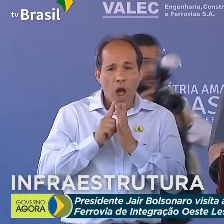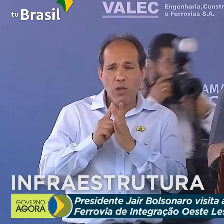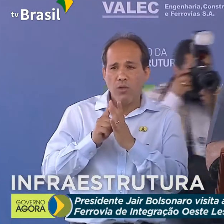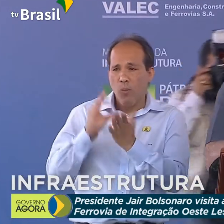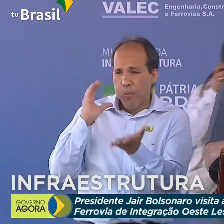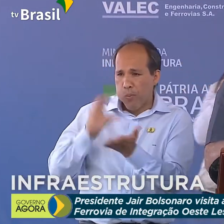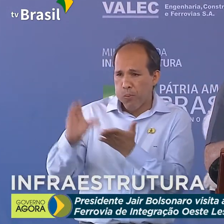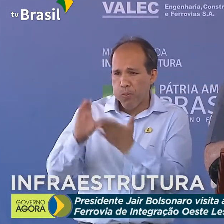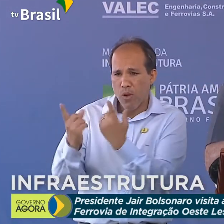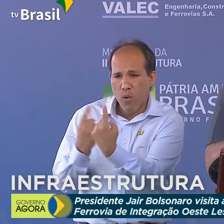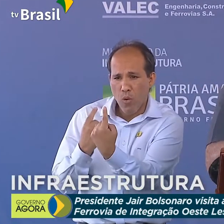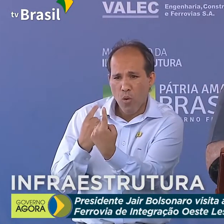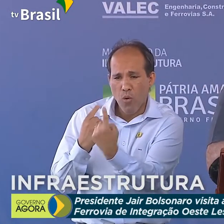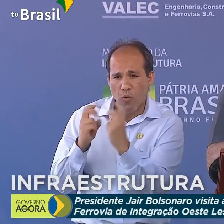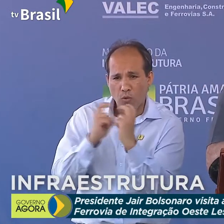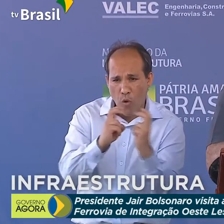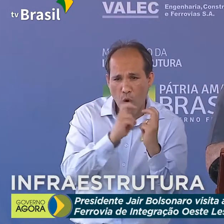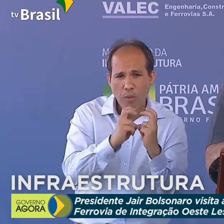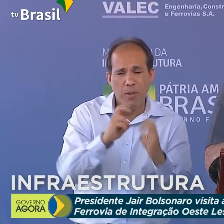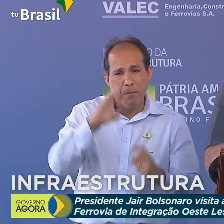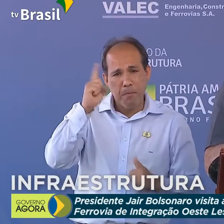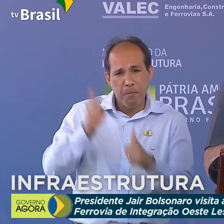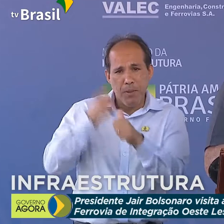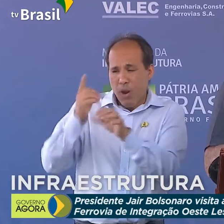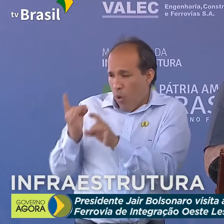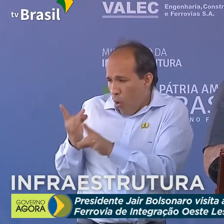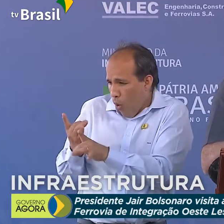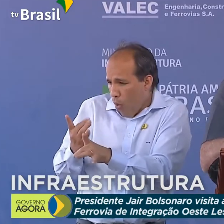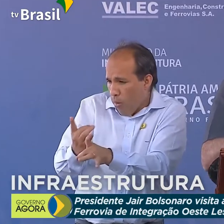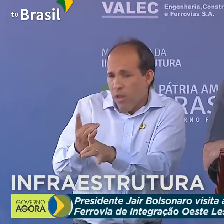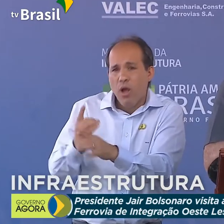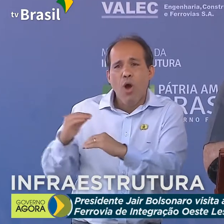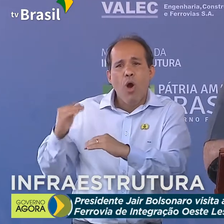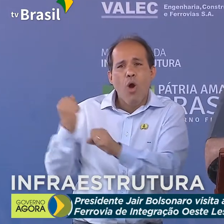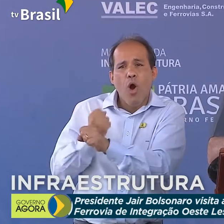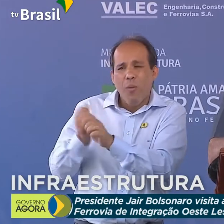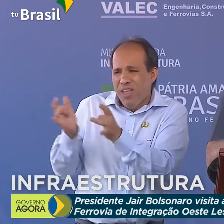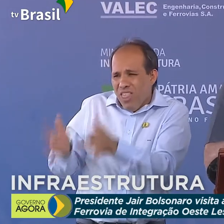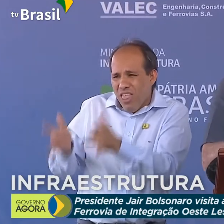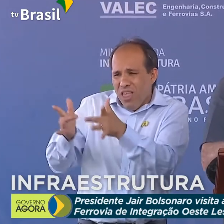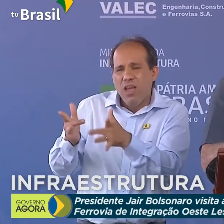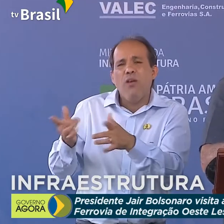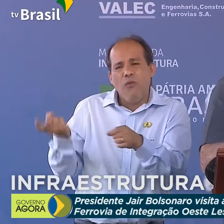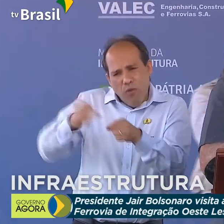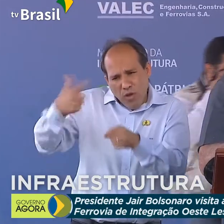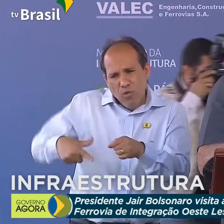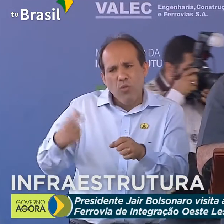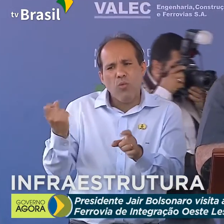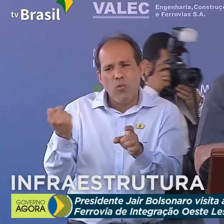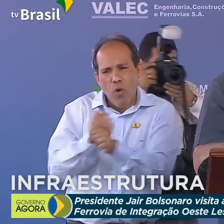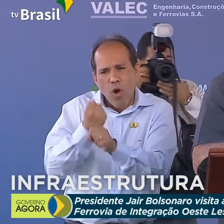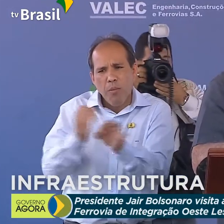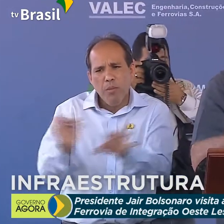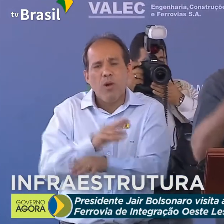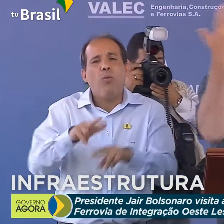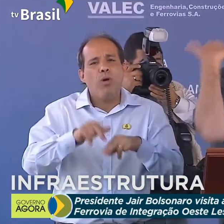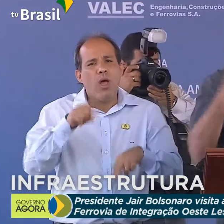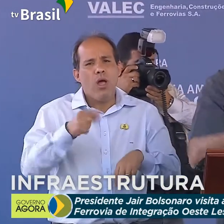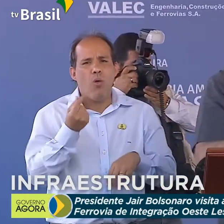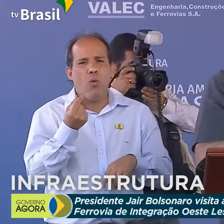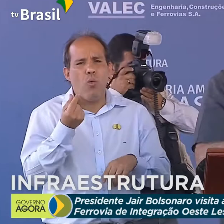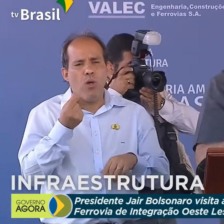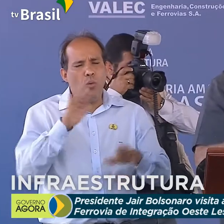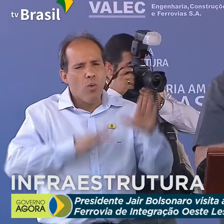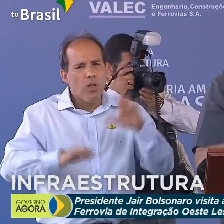ferrovias, é terminar as obras já começadas. Isso demonstra que nós temos zelo pelo recurso